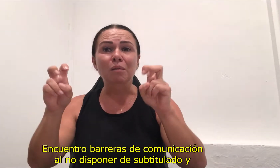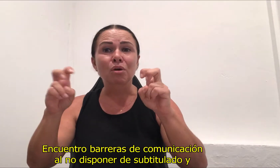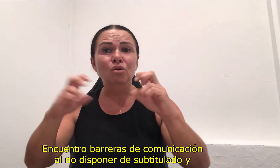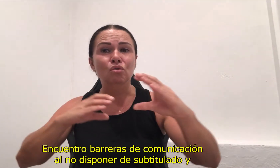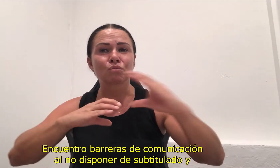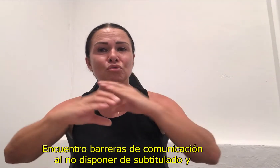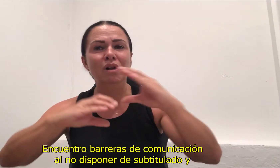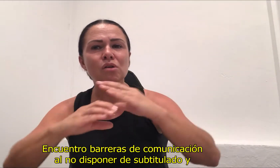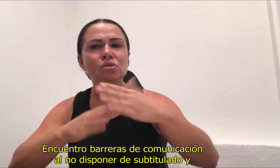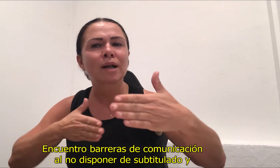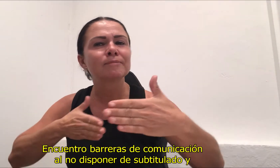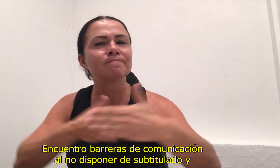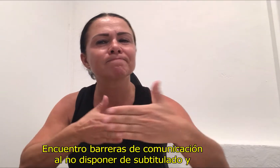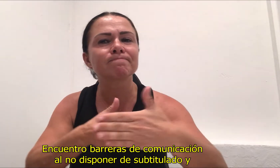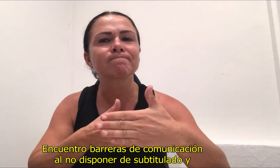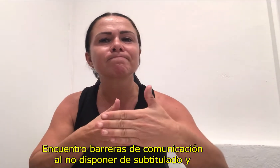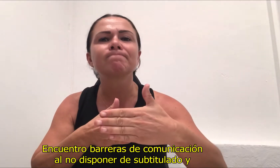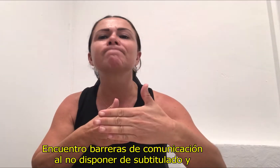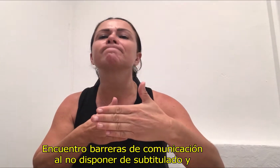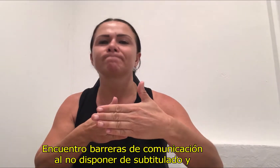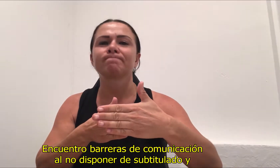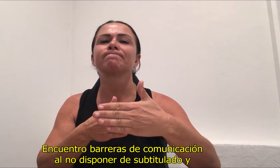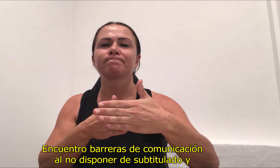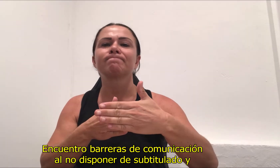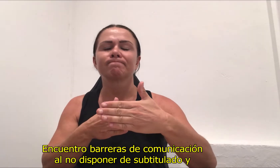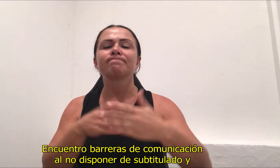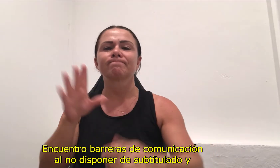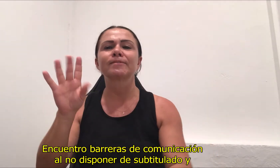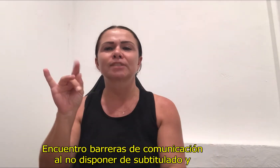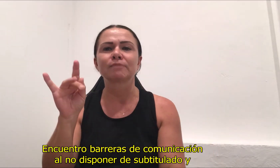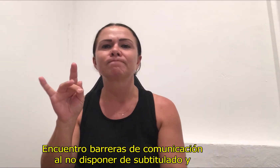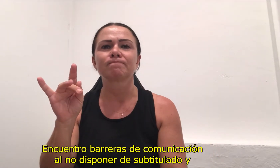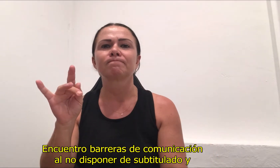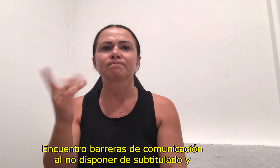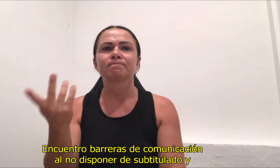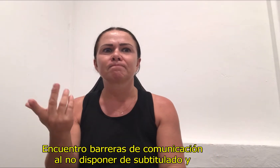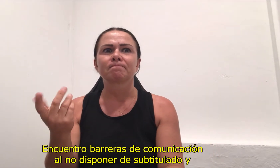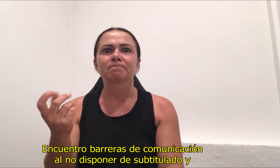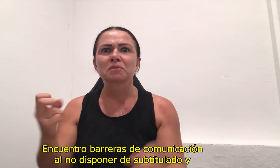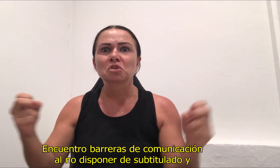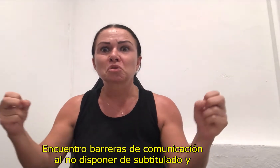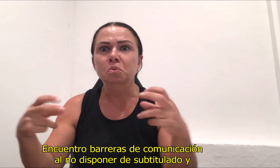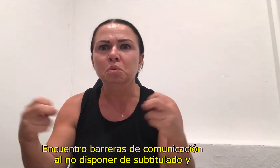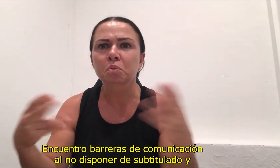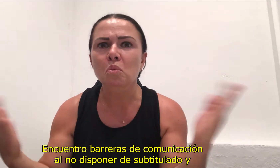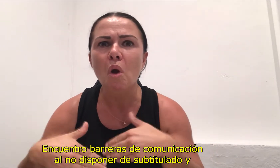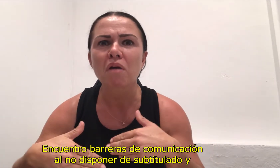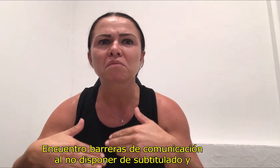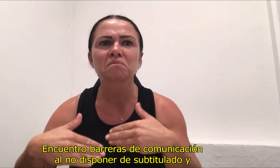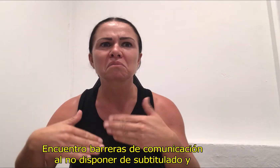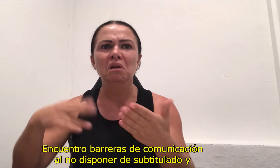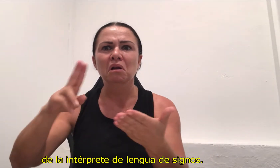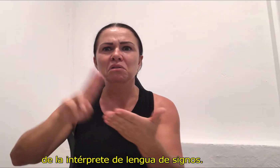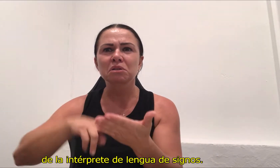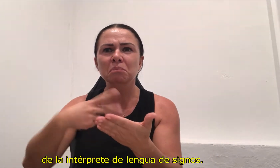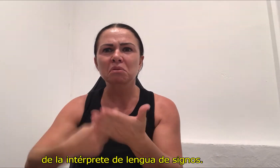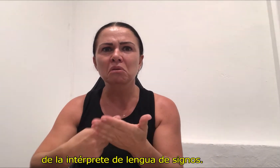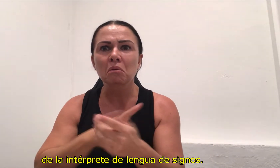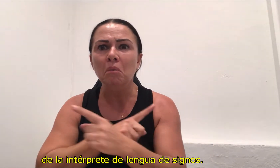Encuentro barreras de comunicación al no disponer de subtitulado y de la intérprete de lengua de